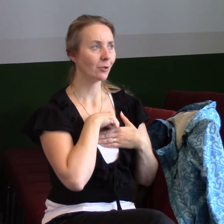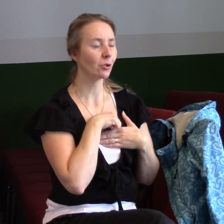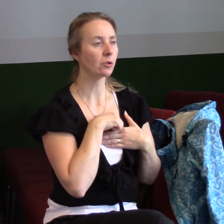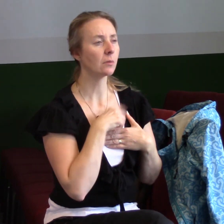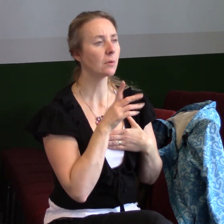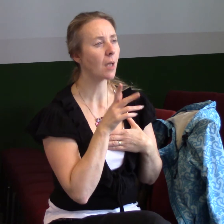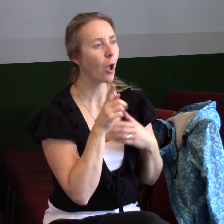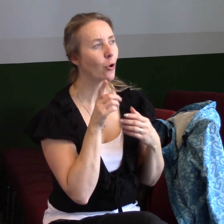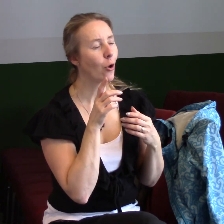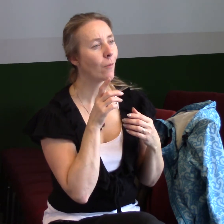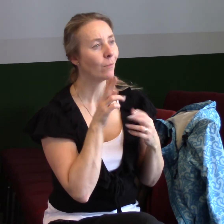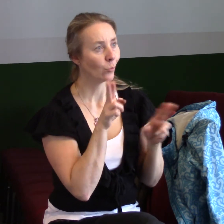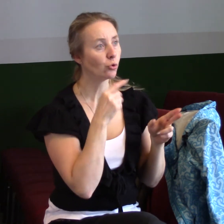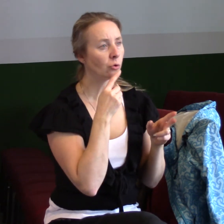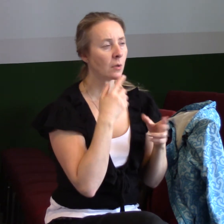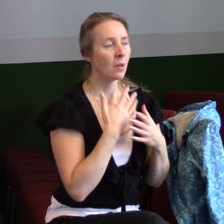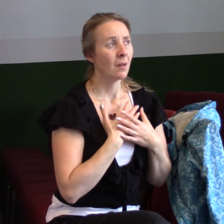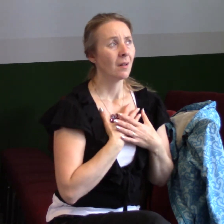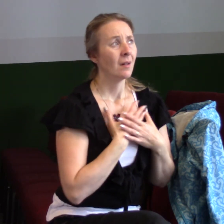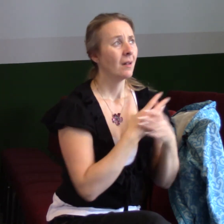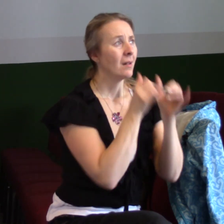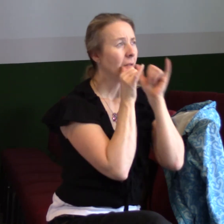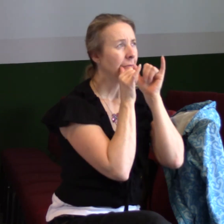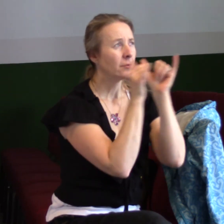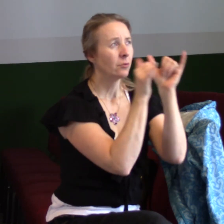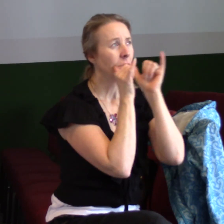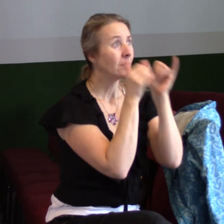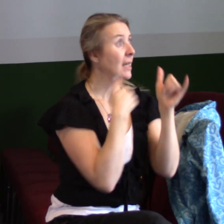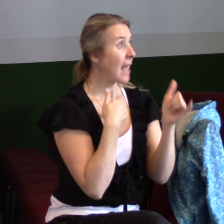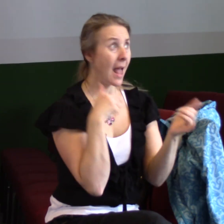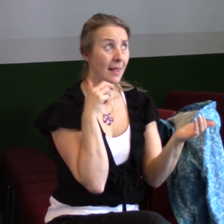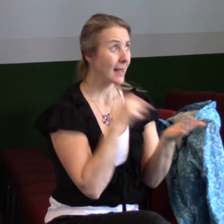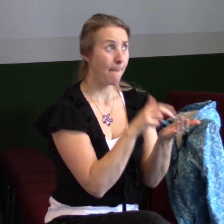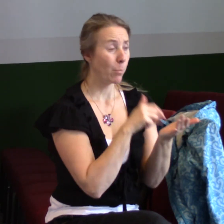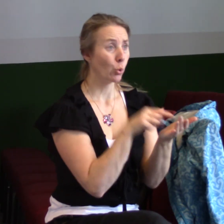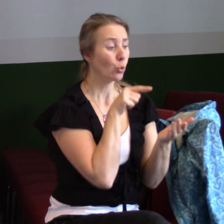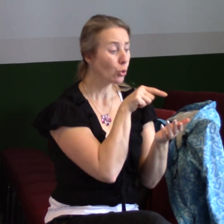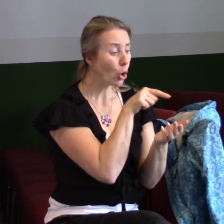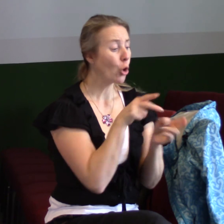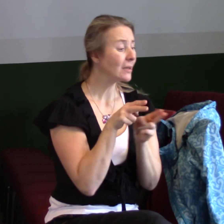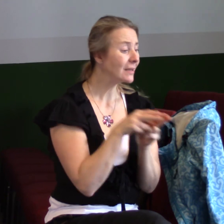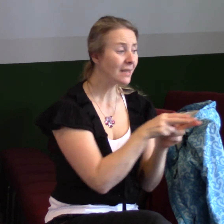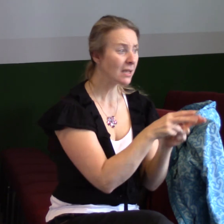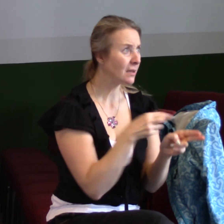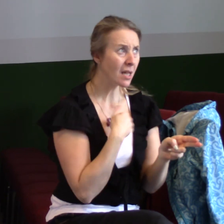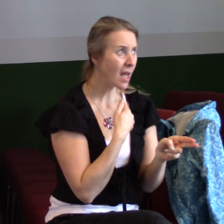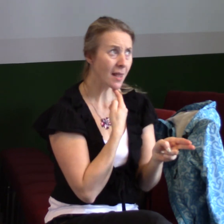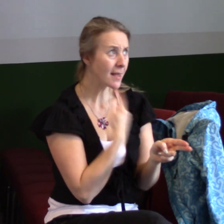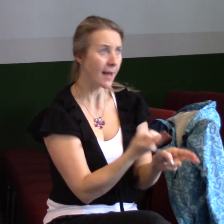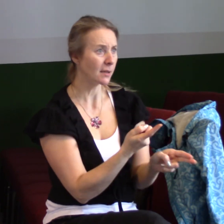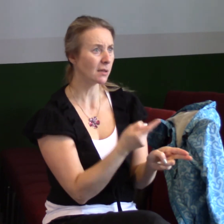možná, bychom řekli někdy, zoufalé křičení a volání, já nepůjdu po téhle cestě, já to nechci, tuhle tu věc,